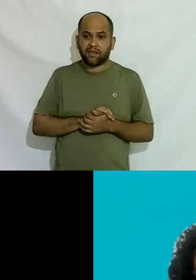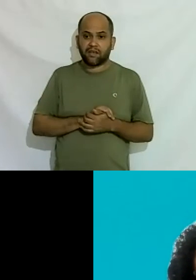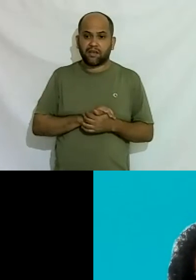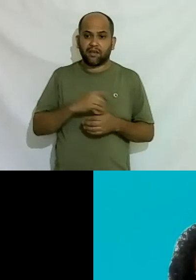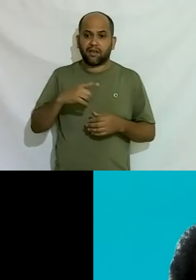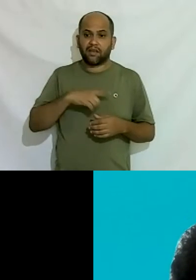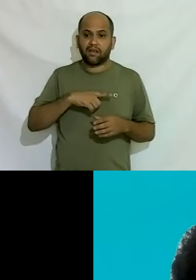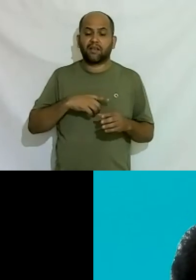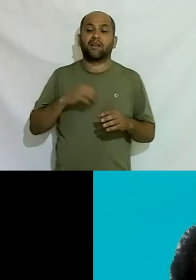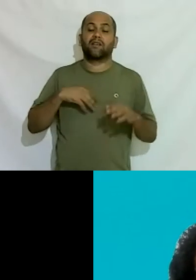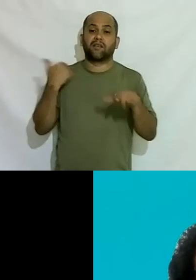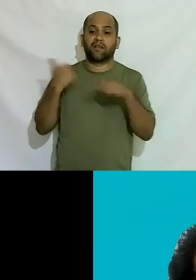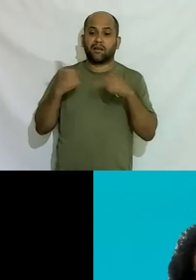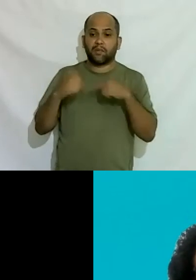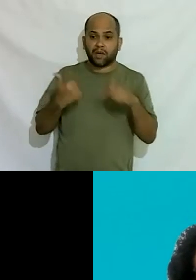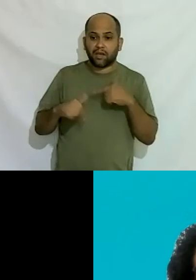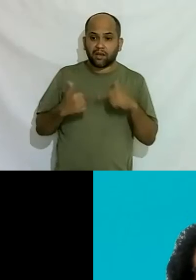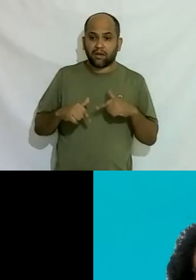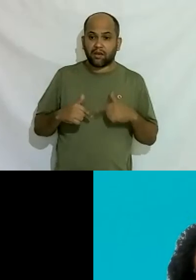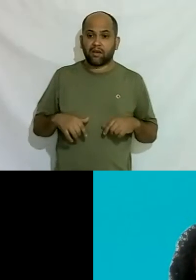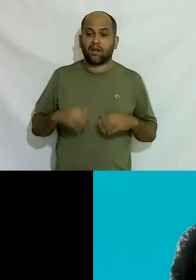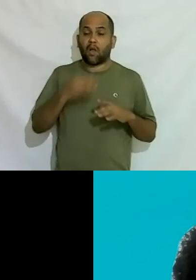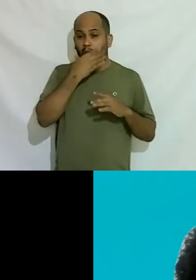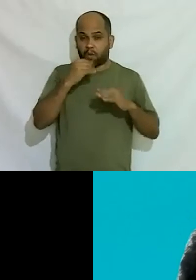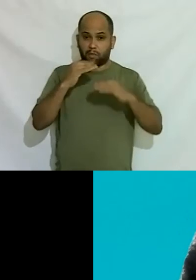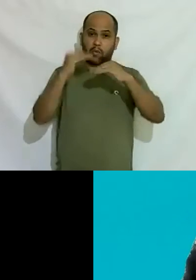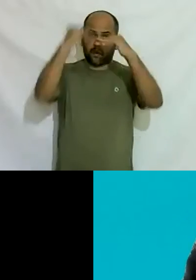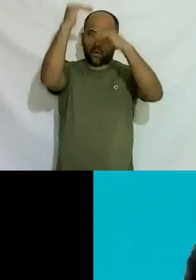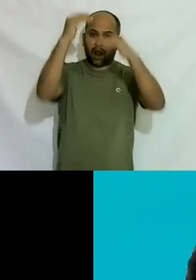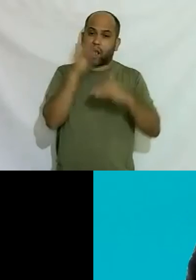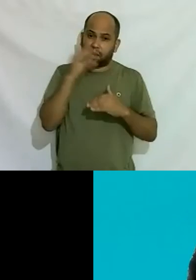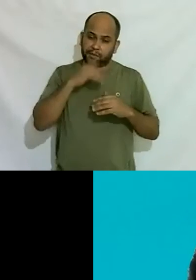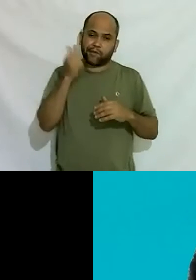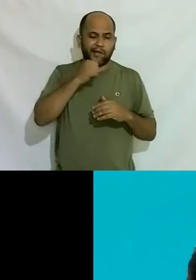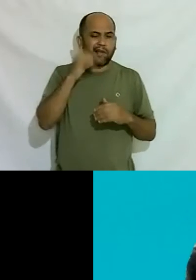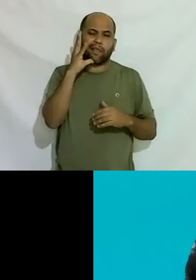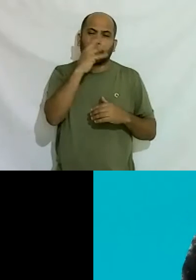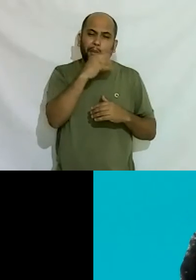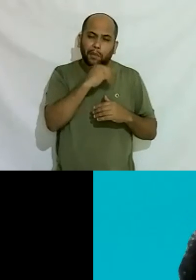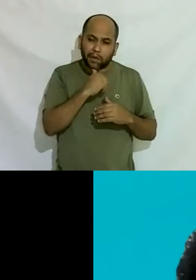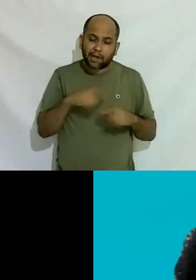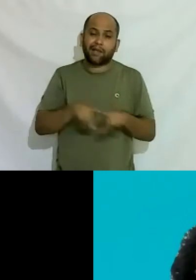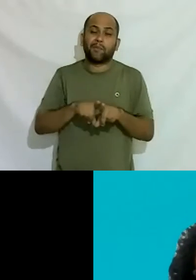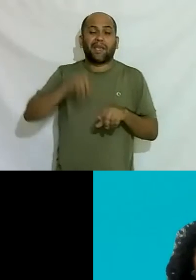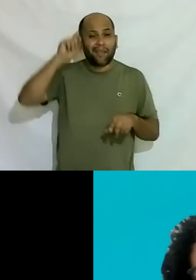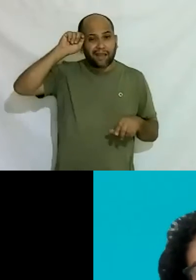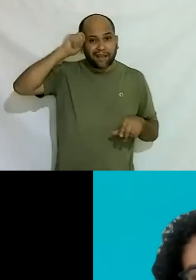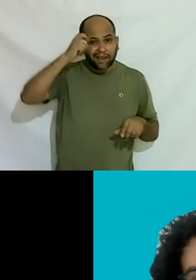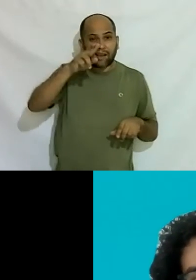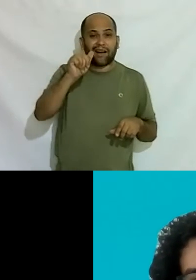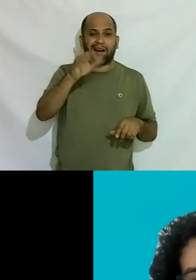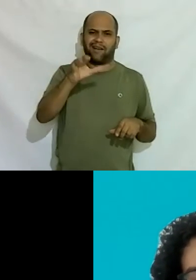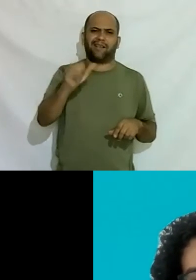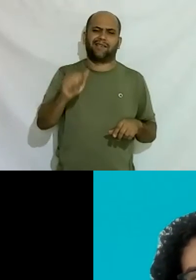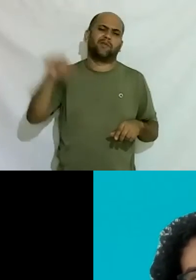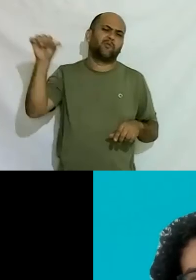pregabilidade os homens sobem mais as mulheres não sobem tem uma série de outras questões questão racial que é terrível no Brasil terrível